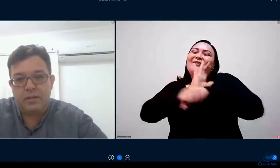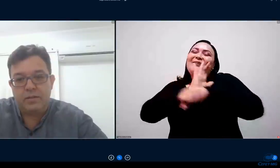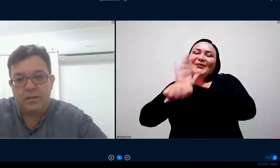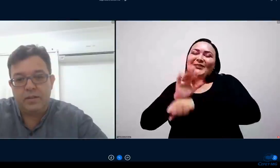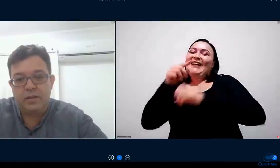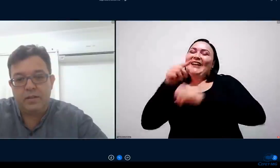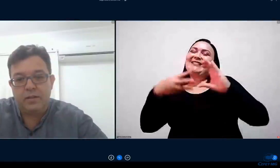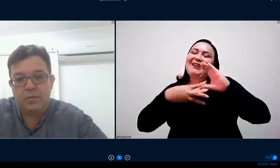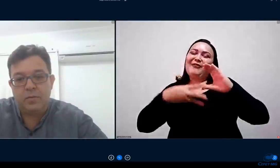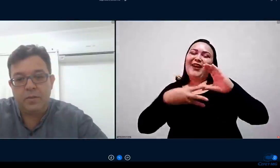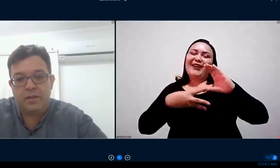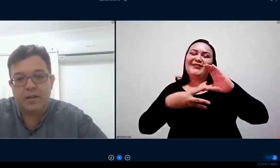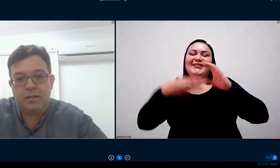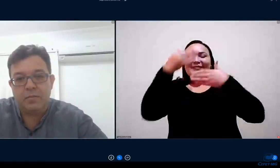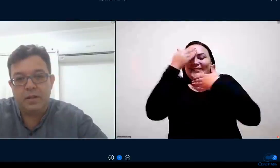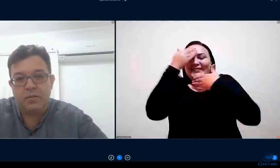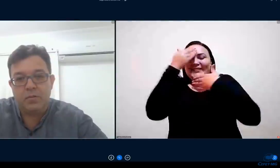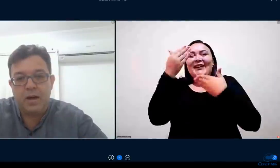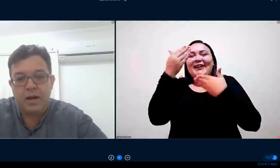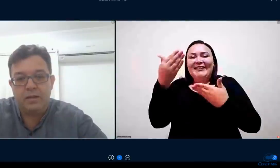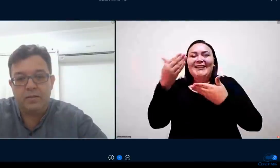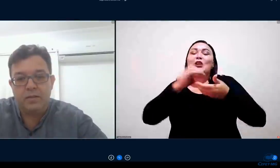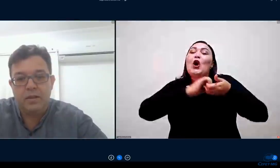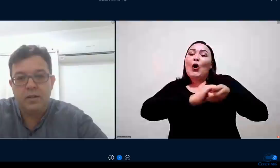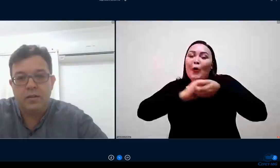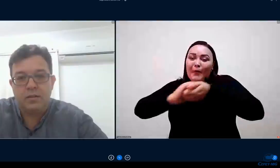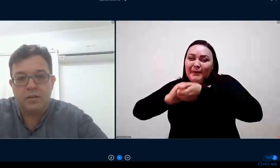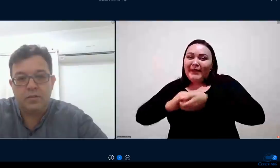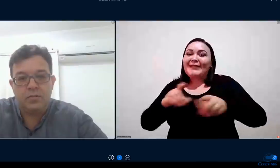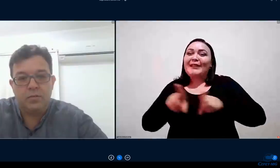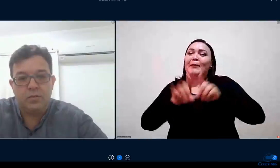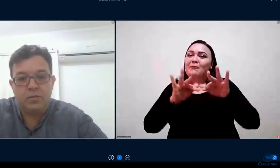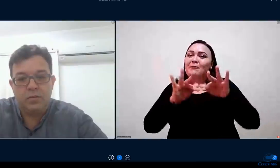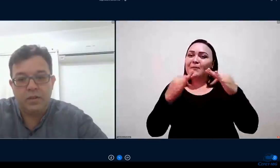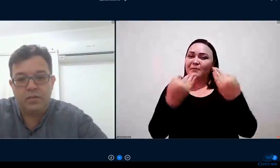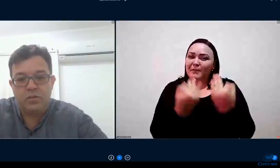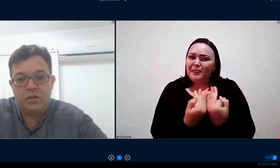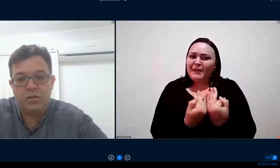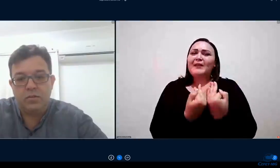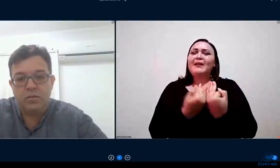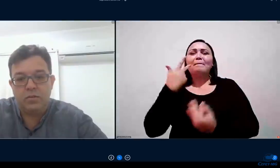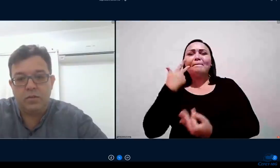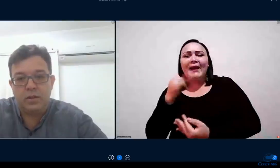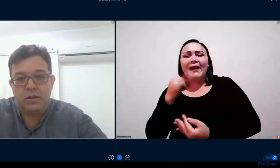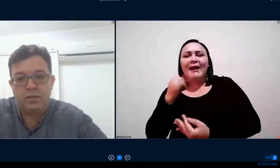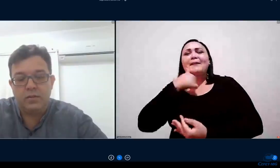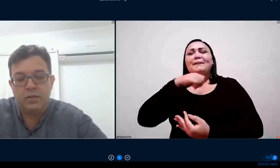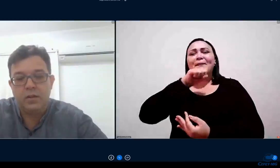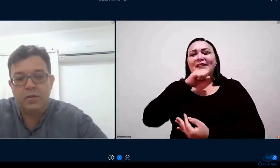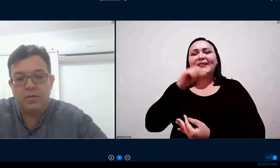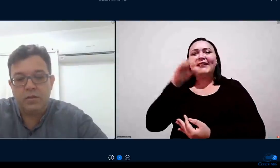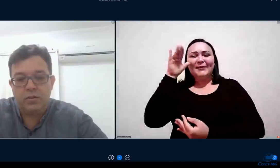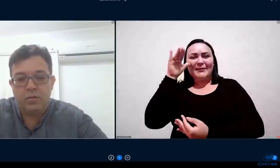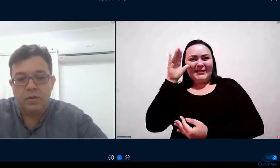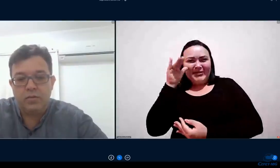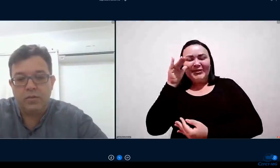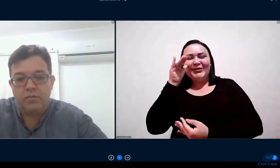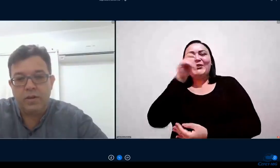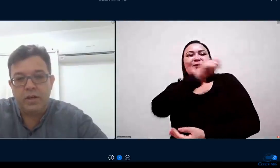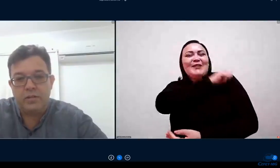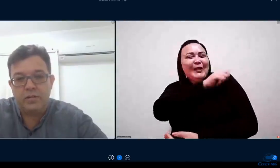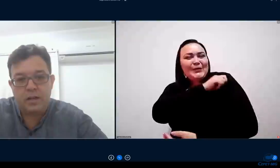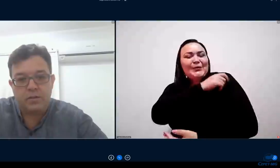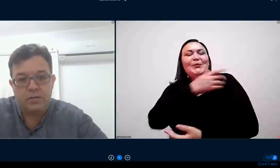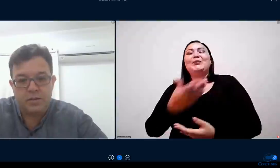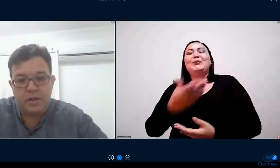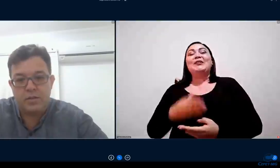agradecer e cumprimentar também aí os pais que estão nos assistindo os estudantes servidores do